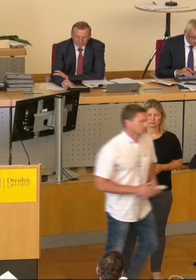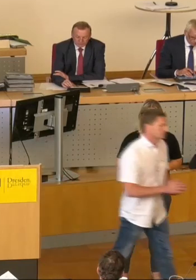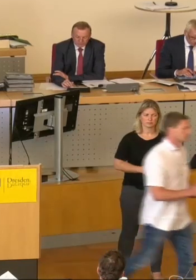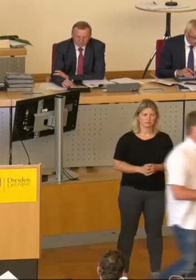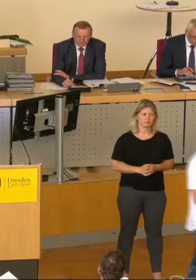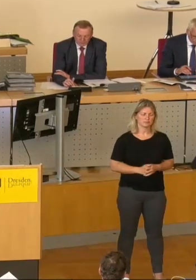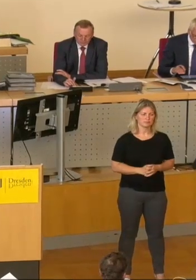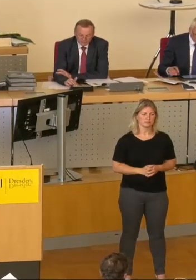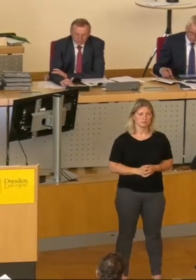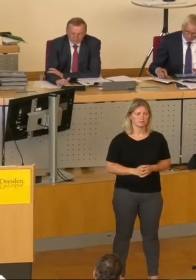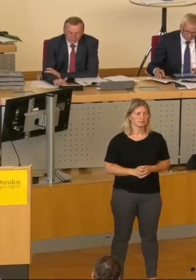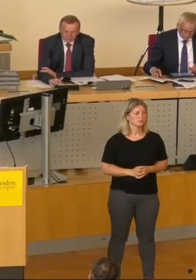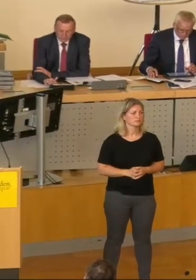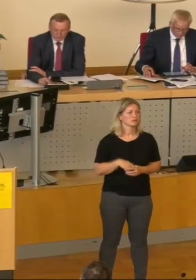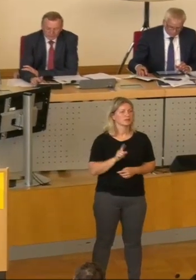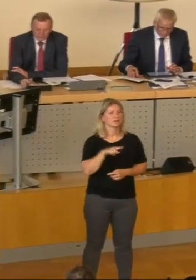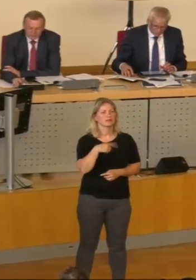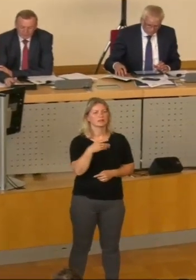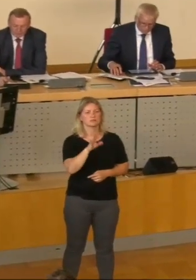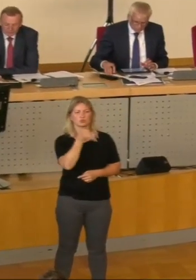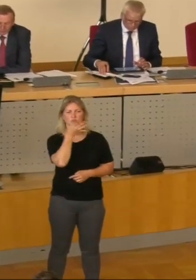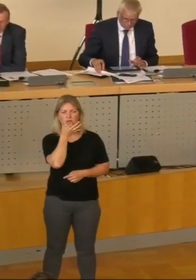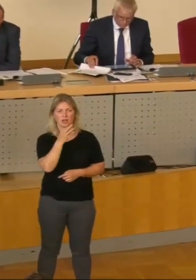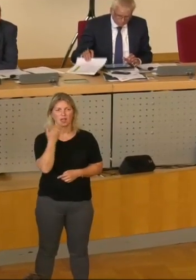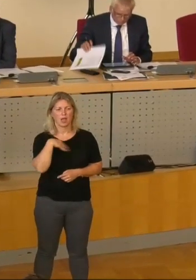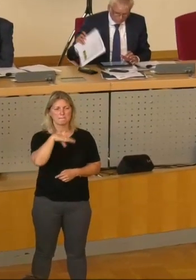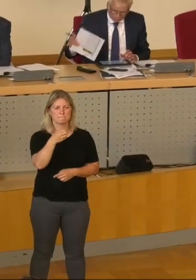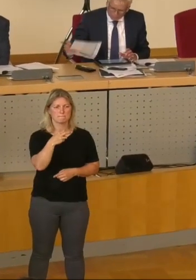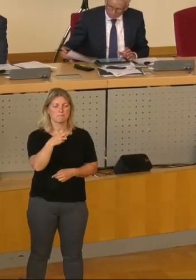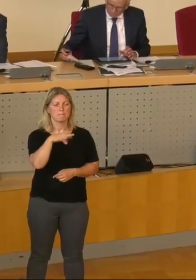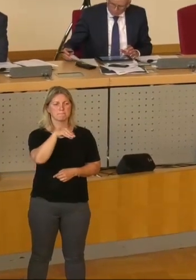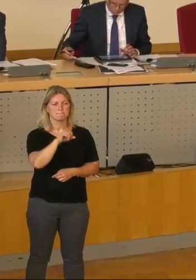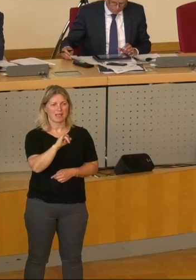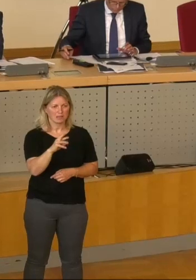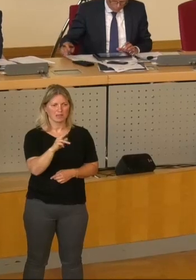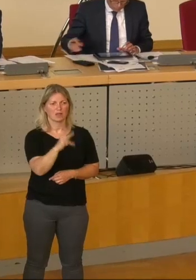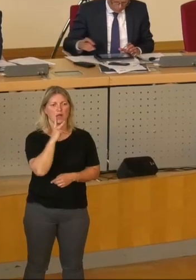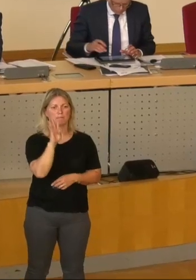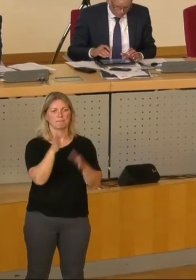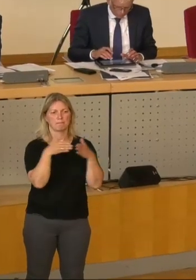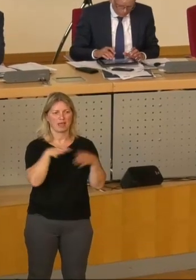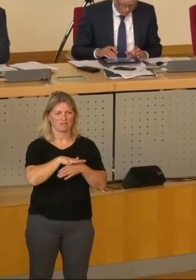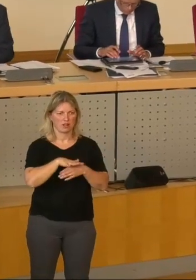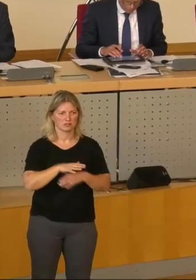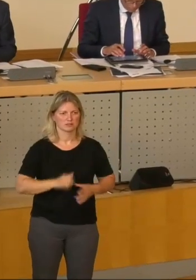Als nächste Frage, Herr Mike Breitfeld, darf ich nach vorne bitten.